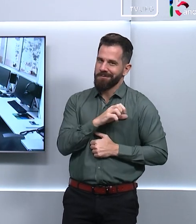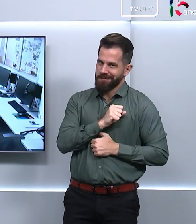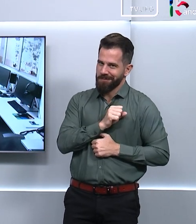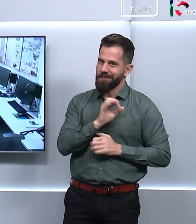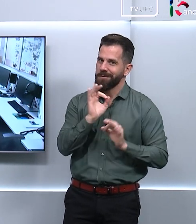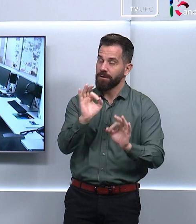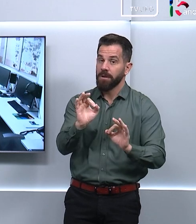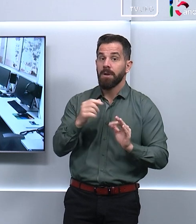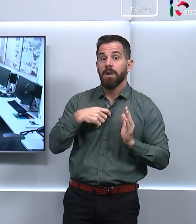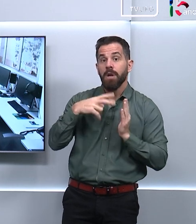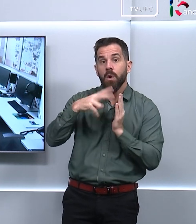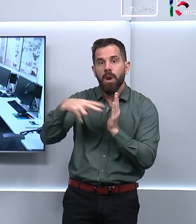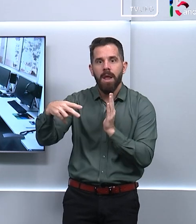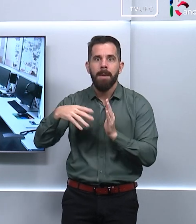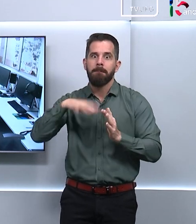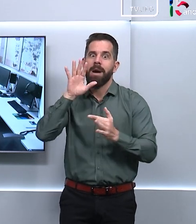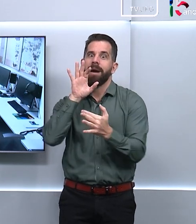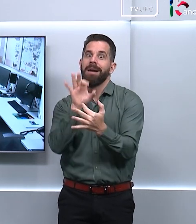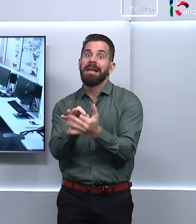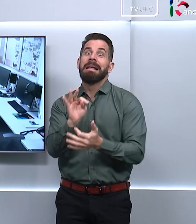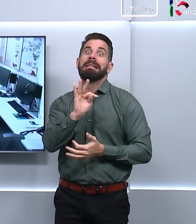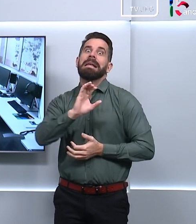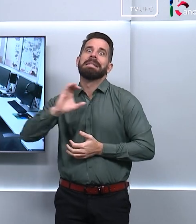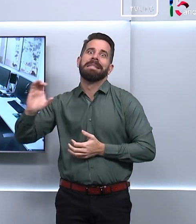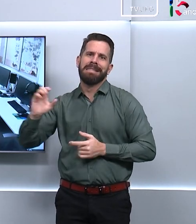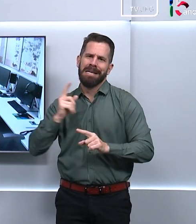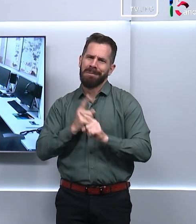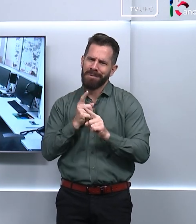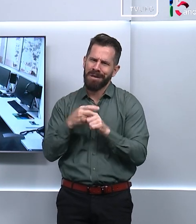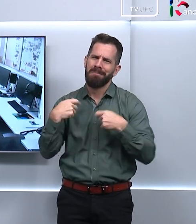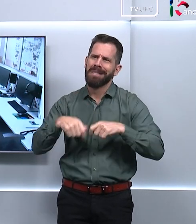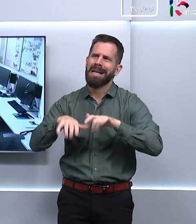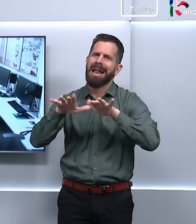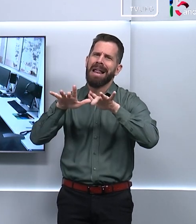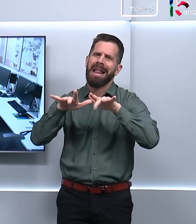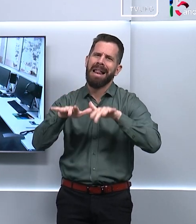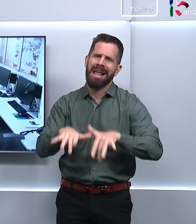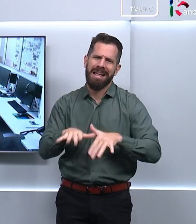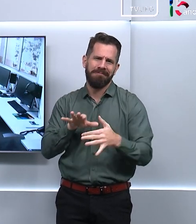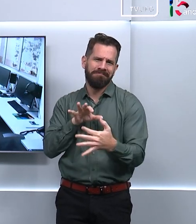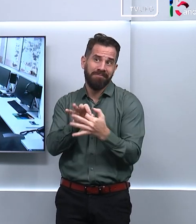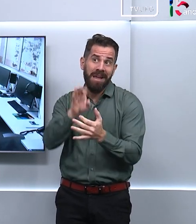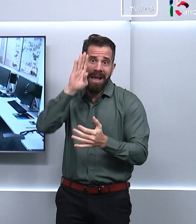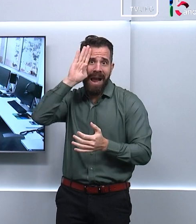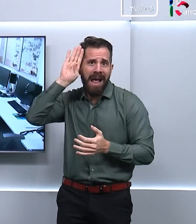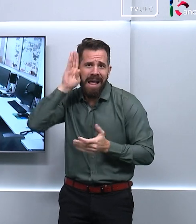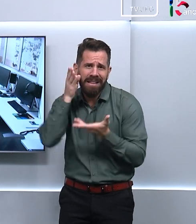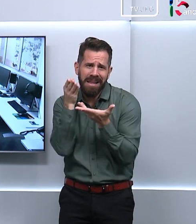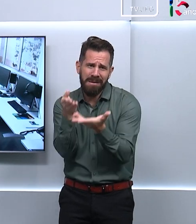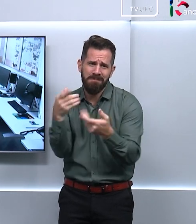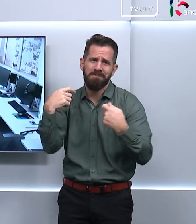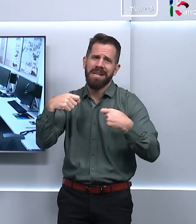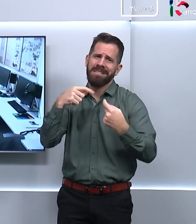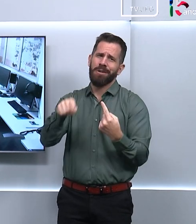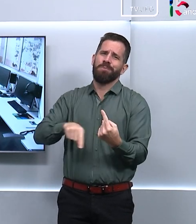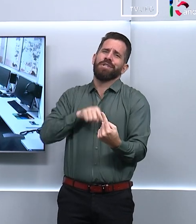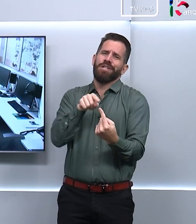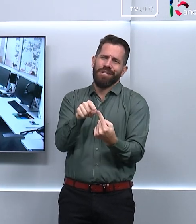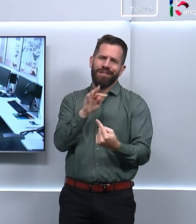Agora eu estou lendo mais sobre o TCC, né? Porque a gente tem que ter essas leituras acadêmicas. Entendo.